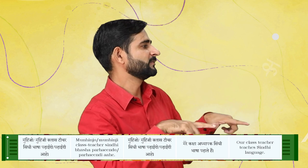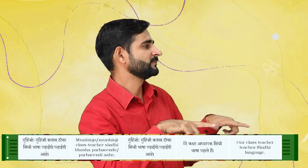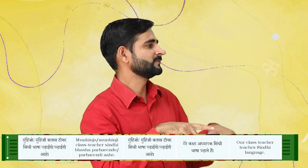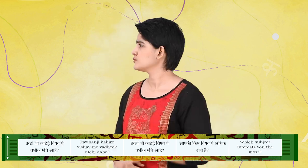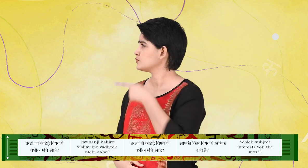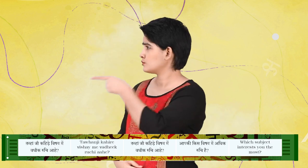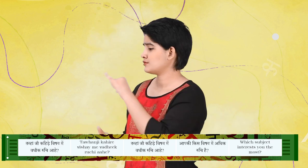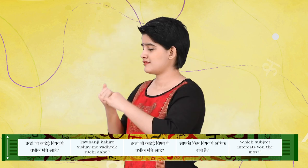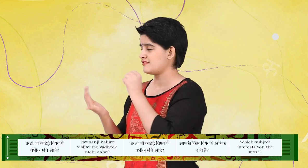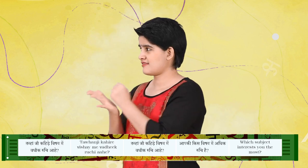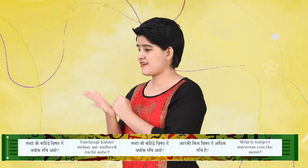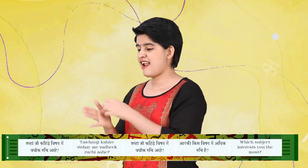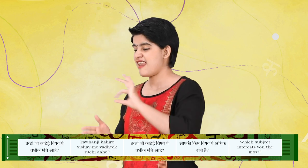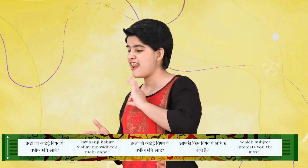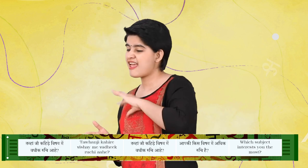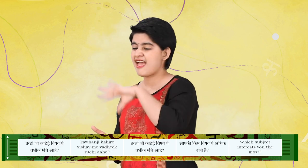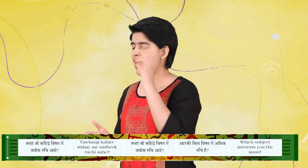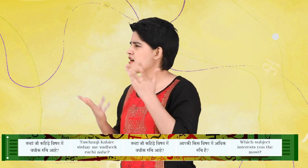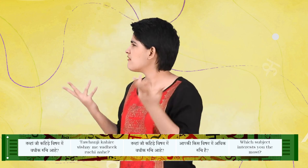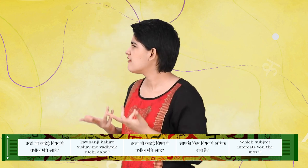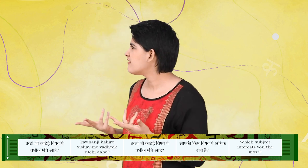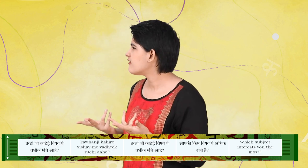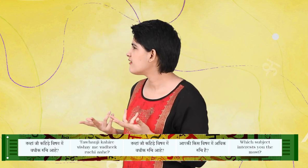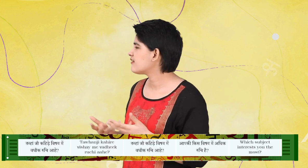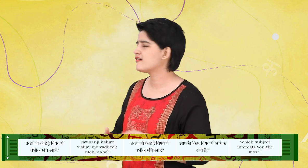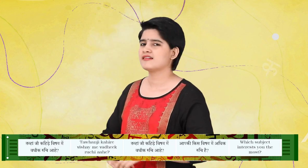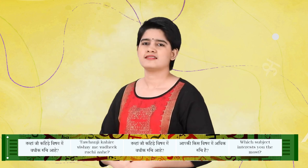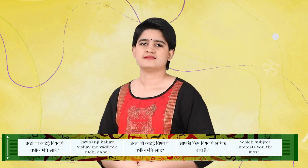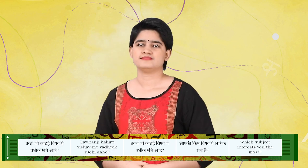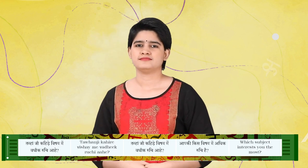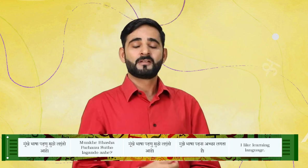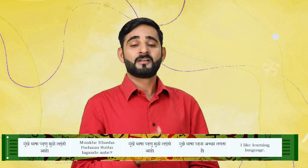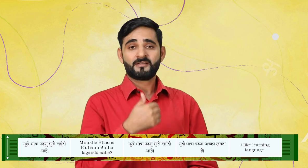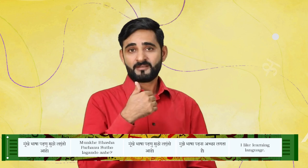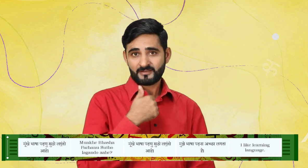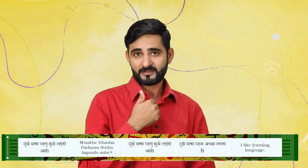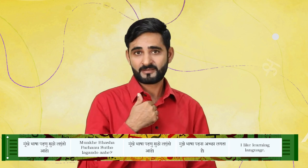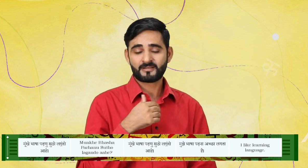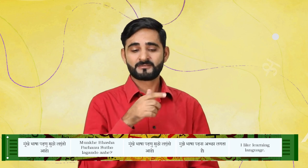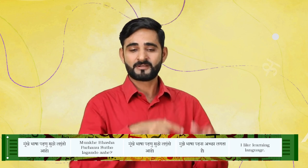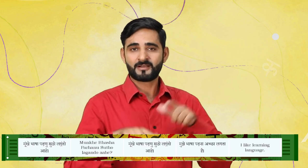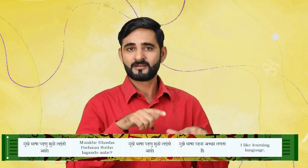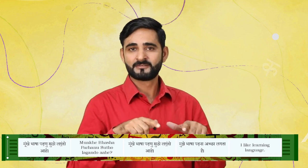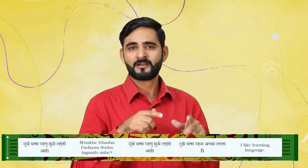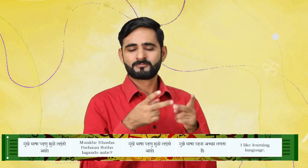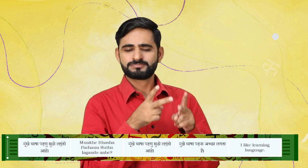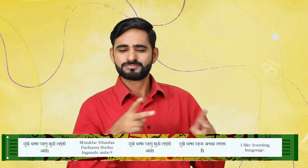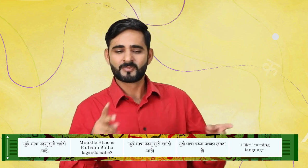तभाँजी कहडे विशय में वधीक रुची आहे मुखे भाषा पढण सुठो लगंदो आहे